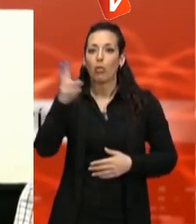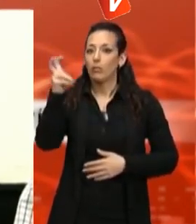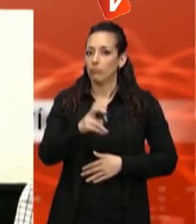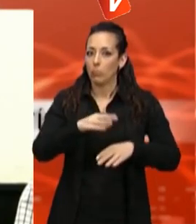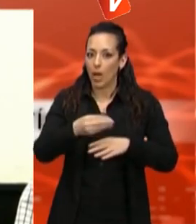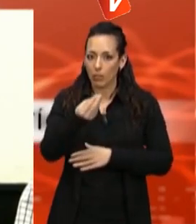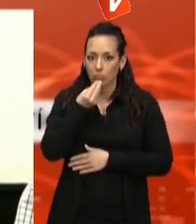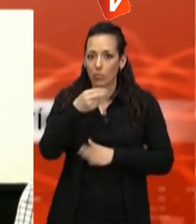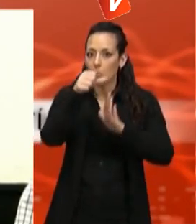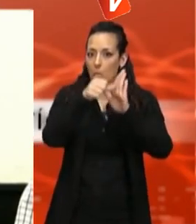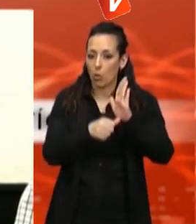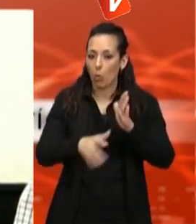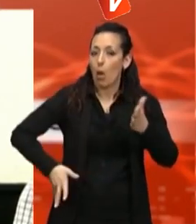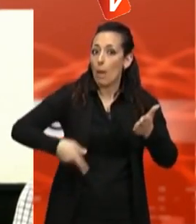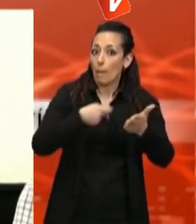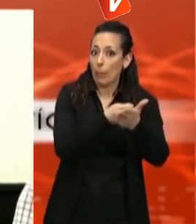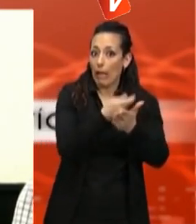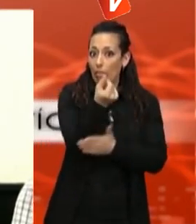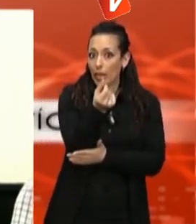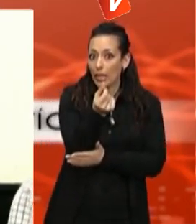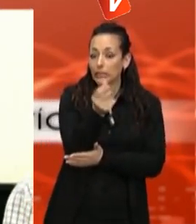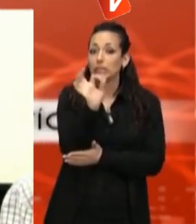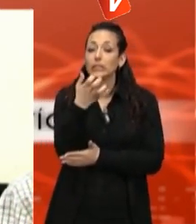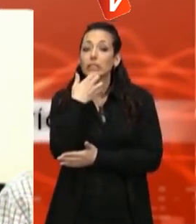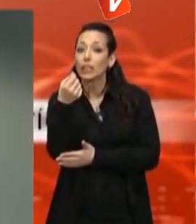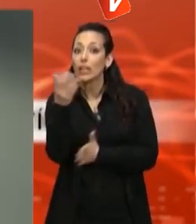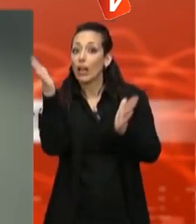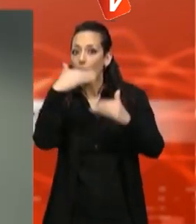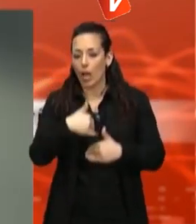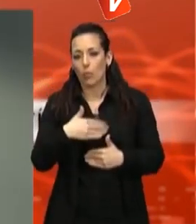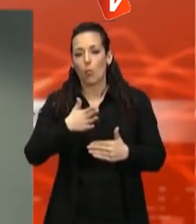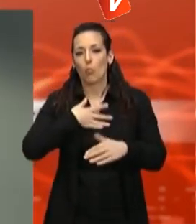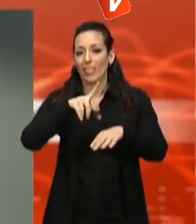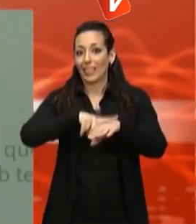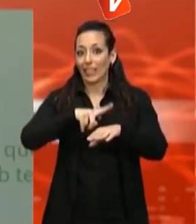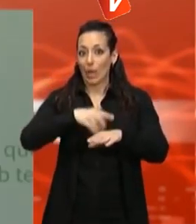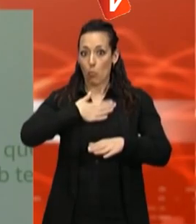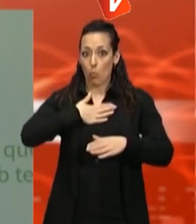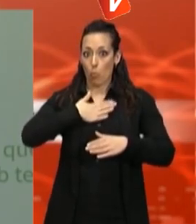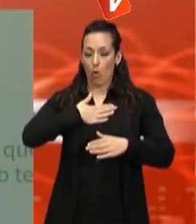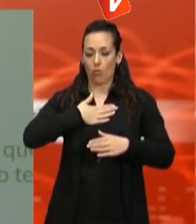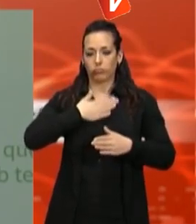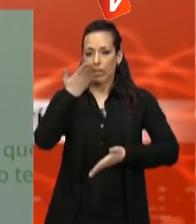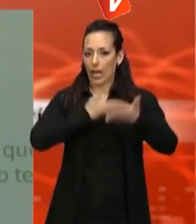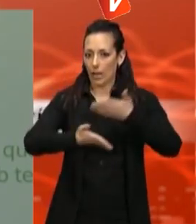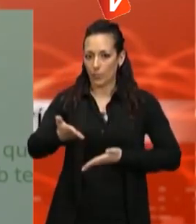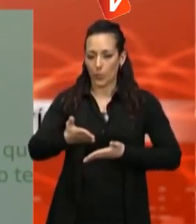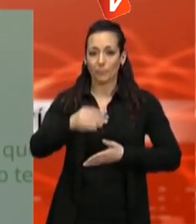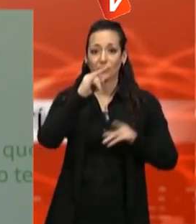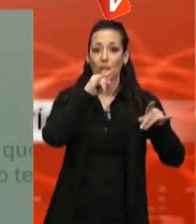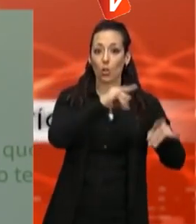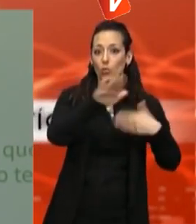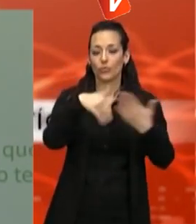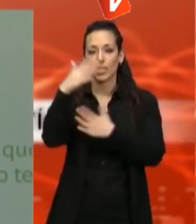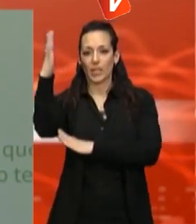amb diners. I qui no ho pugui, ho farà amb temps. Així, de dilluns a divendres, oferirà 70 menús